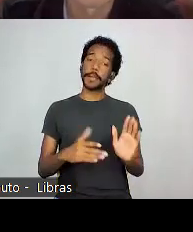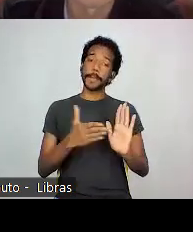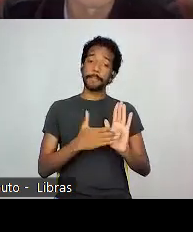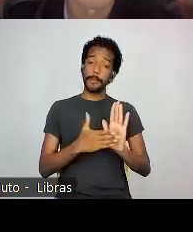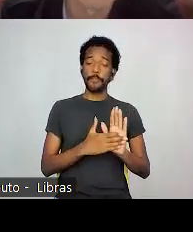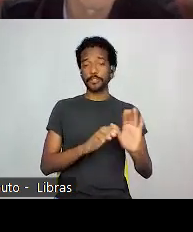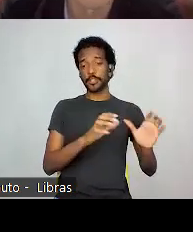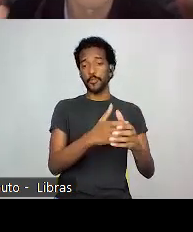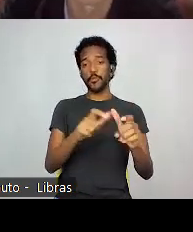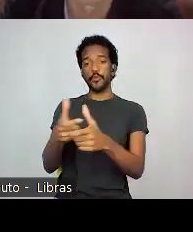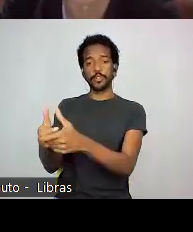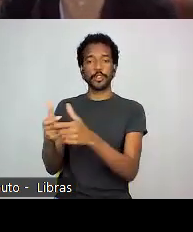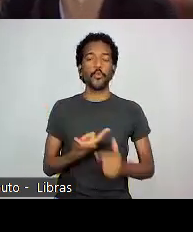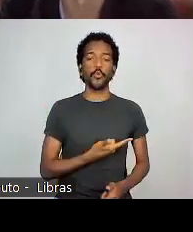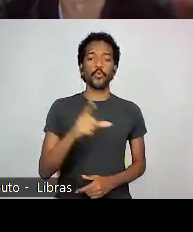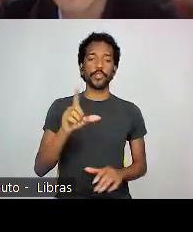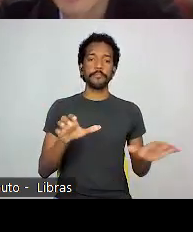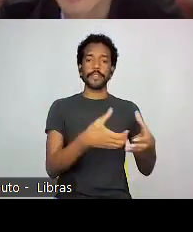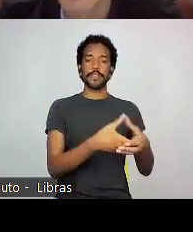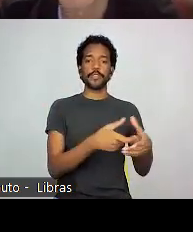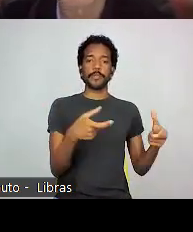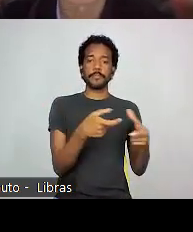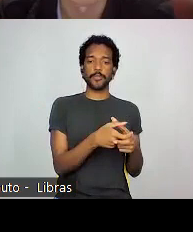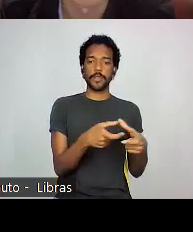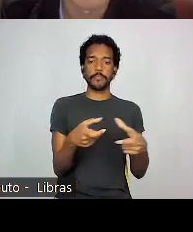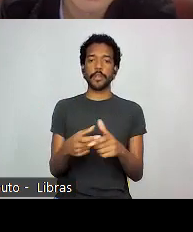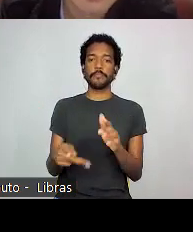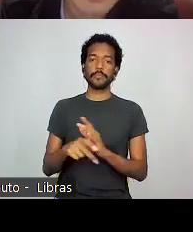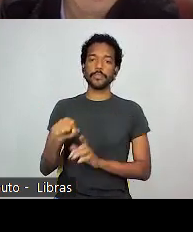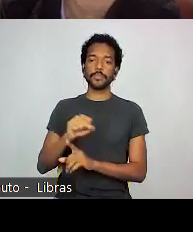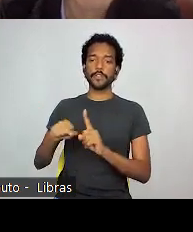Brasil. Minorias nesse sentido sociológico.